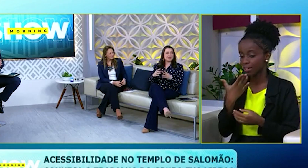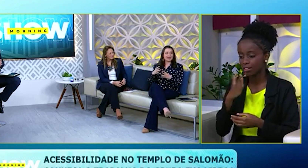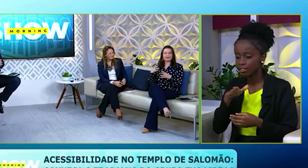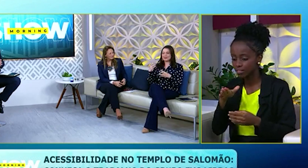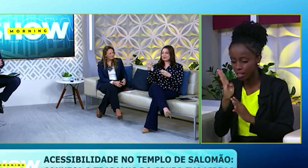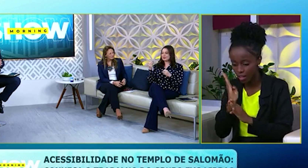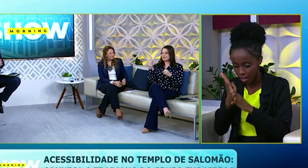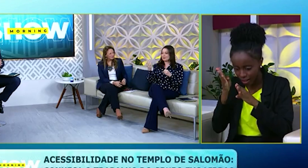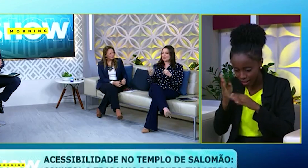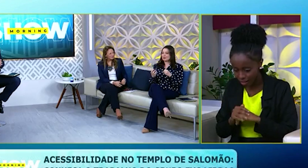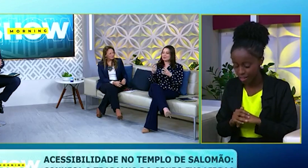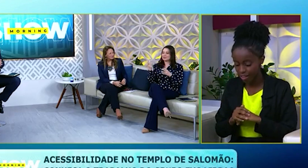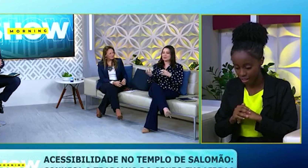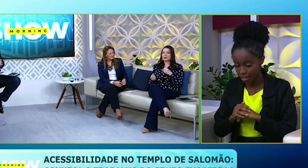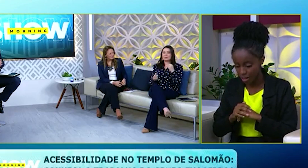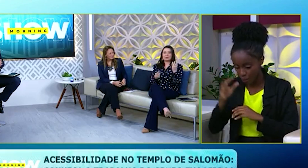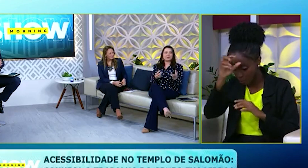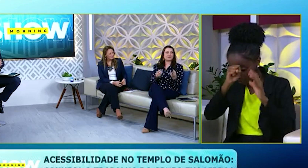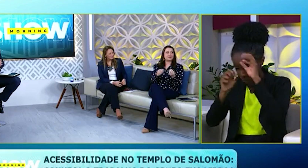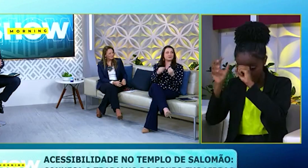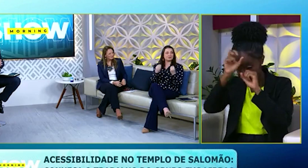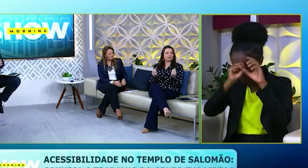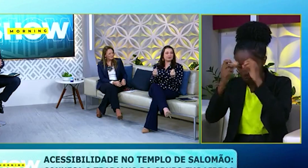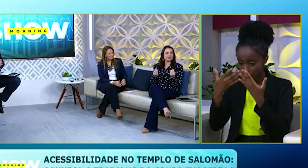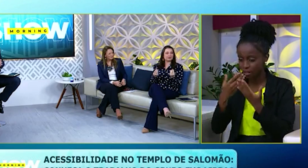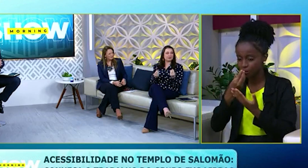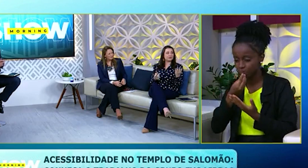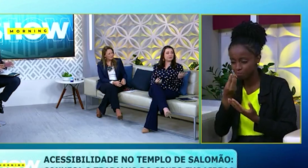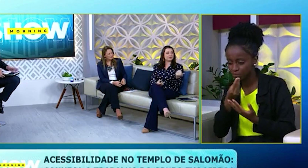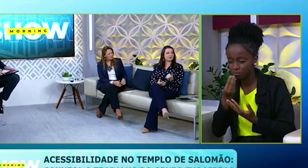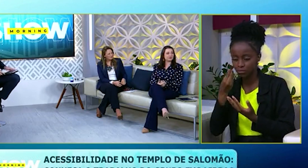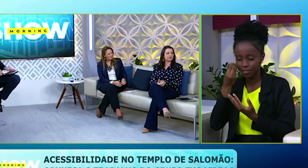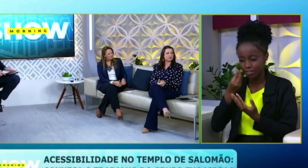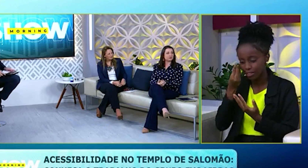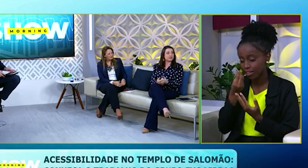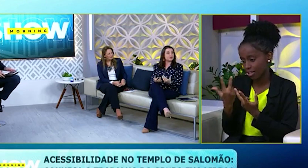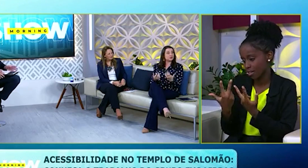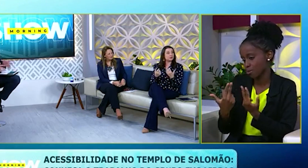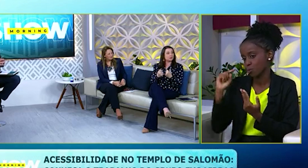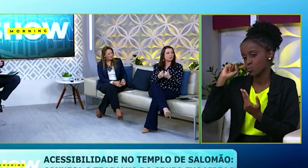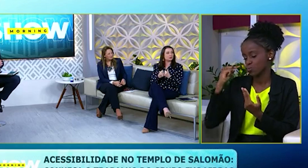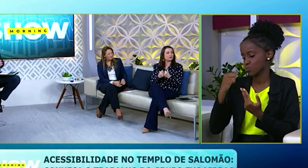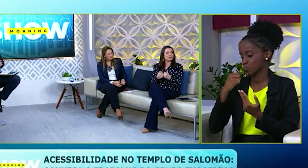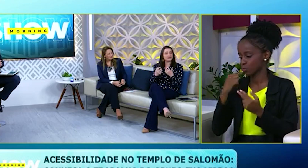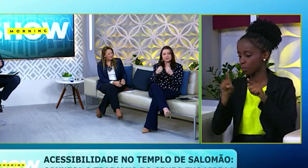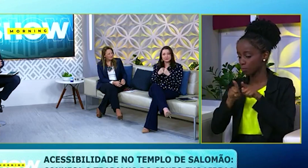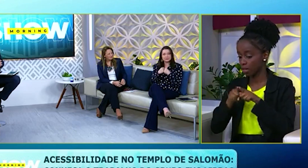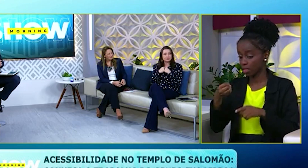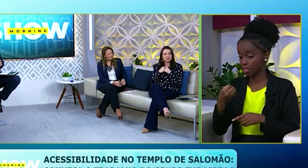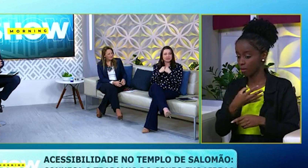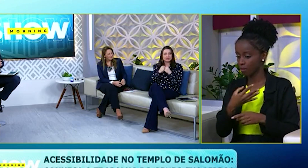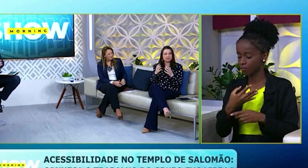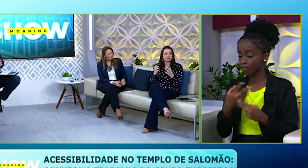Então, ela vê ali uma coisa nova, uma comida nova, experimenta um alimento novo. É a mesma coisa que acontece com eles. Isso tudo é muito novo. E eles